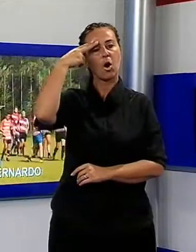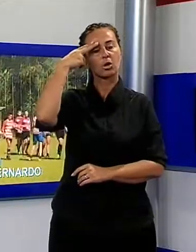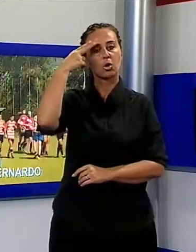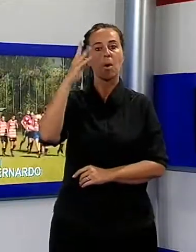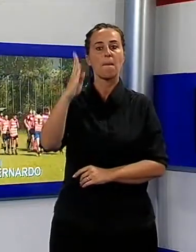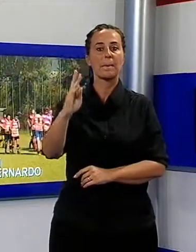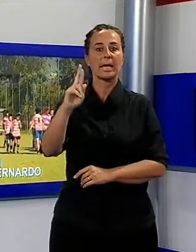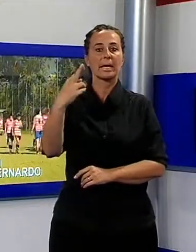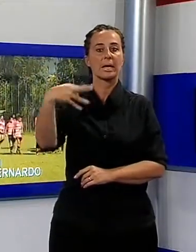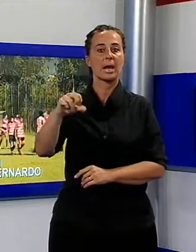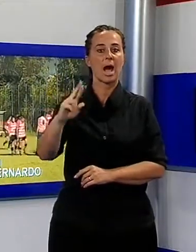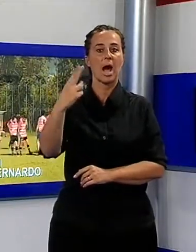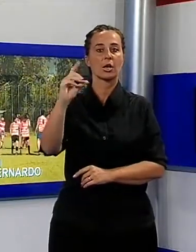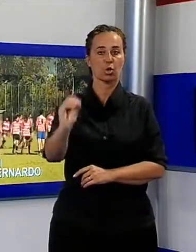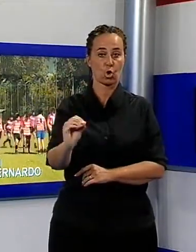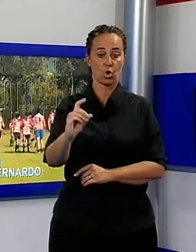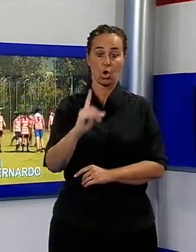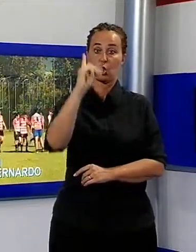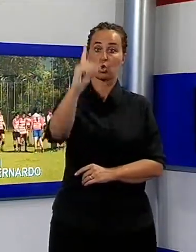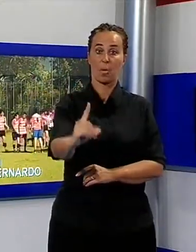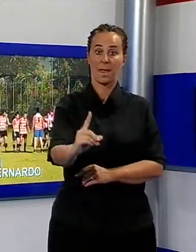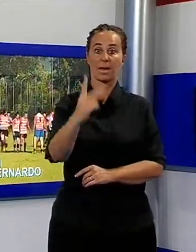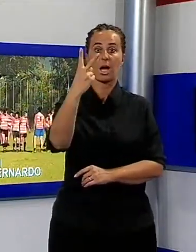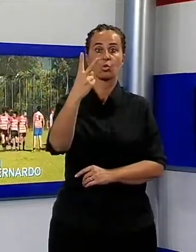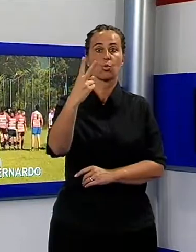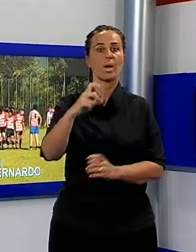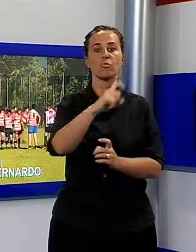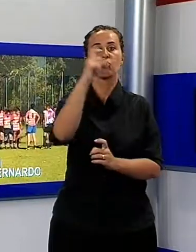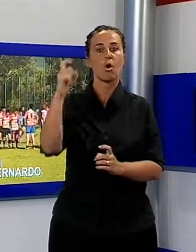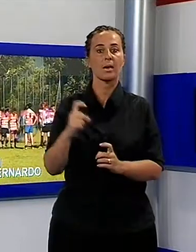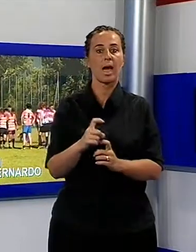all'Acquedotto, la due giorni di rugby dedicata a Bernardo Romei.